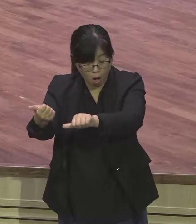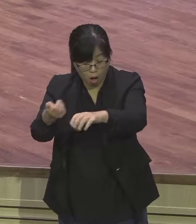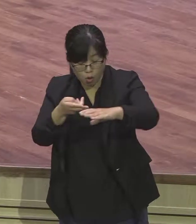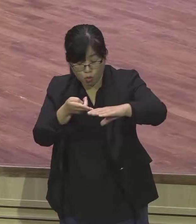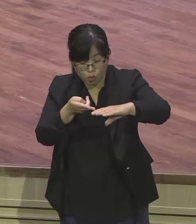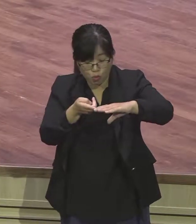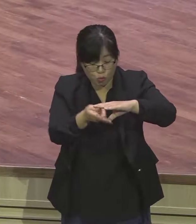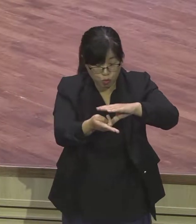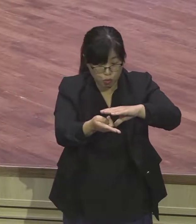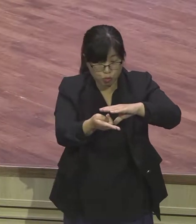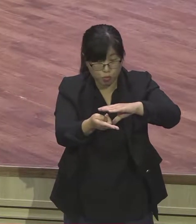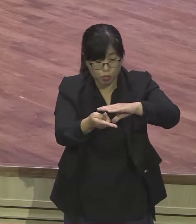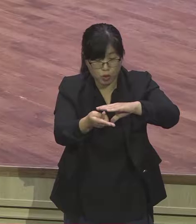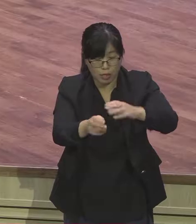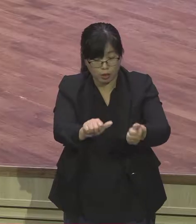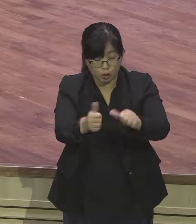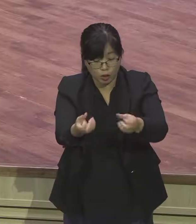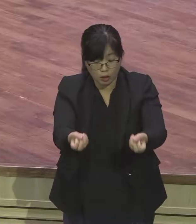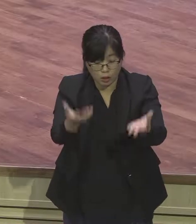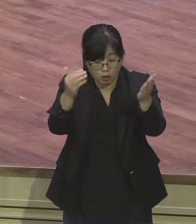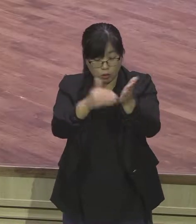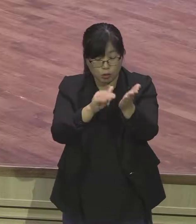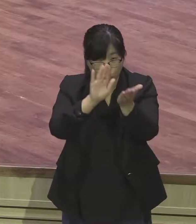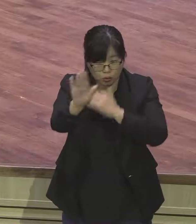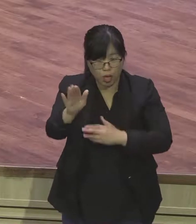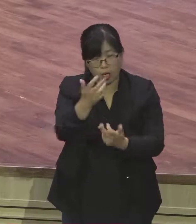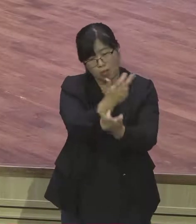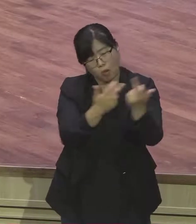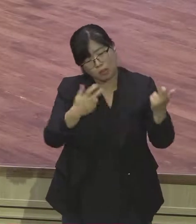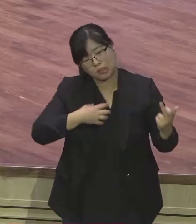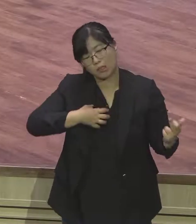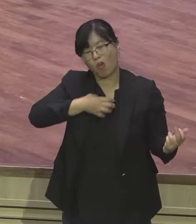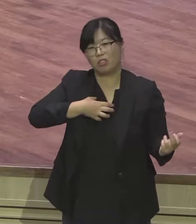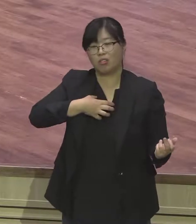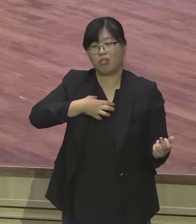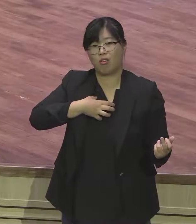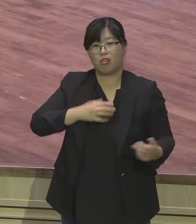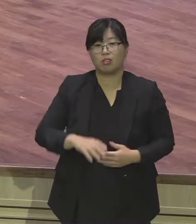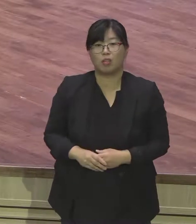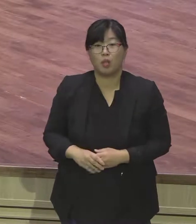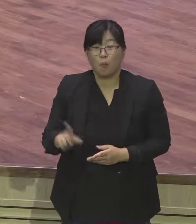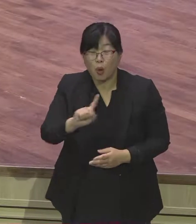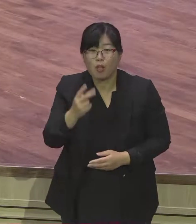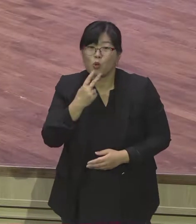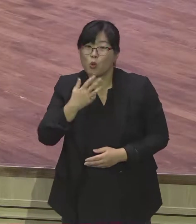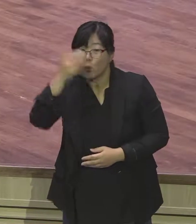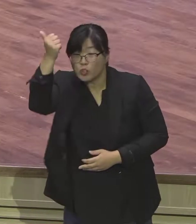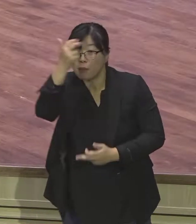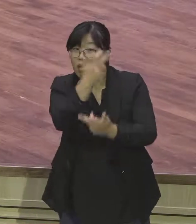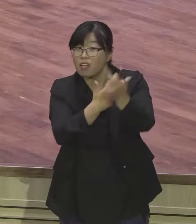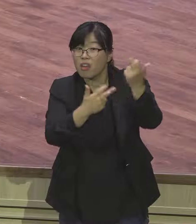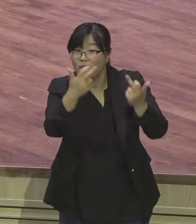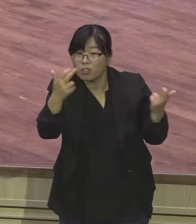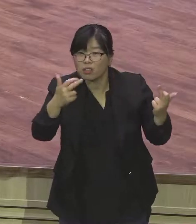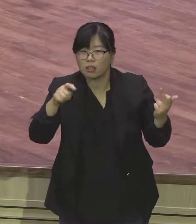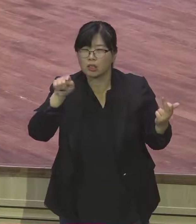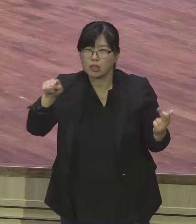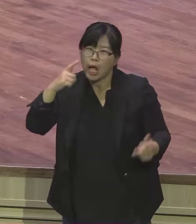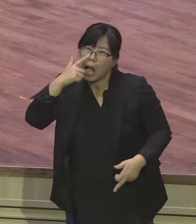잡혔습니다. 15절 다시 봅니다. 요섭의 형제들이 그들의 아버지가 죽었음을 보고